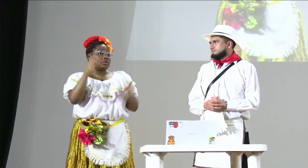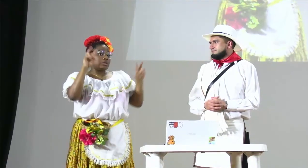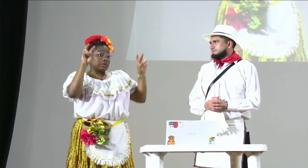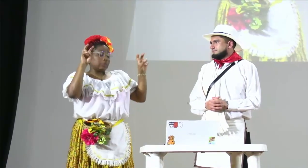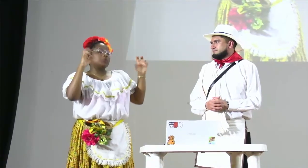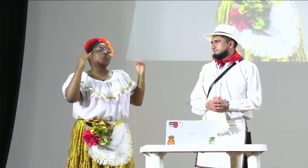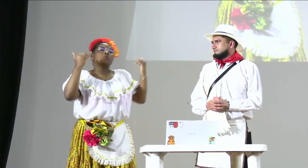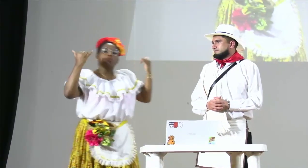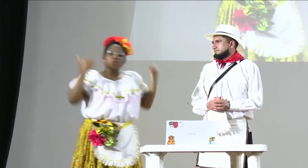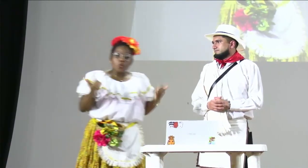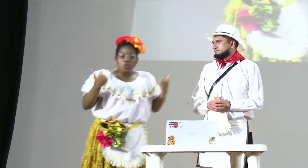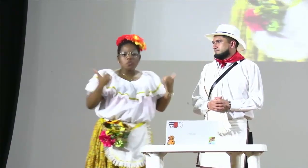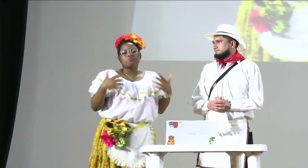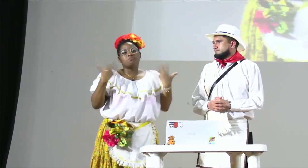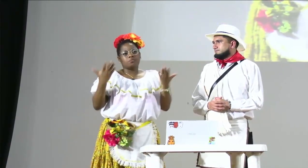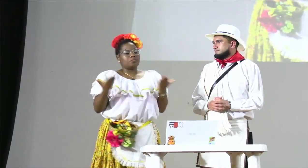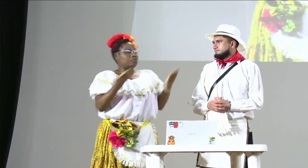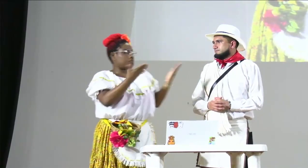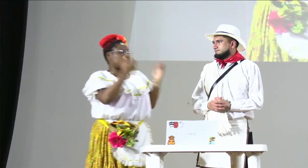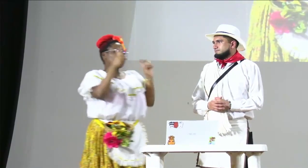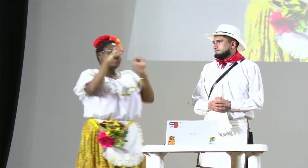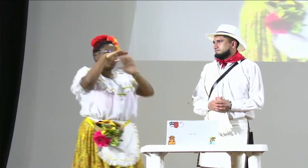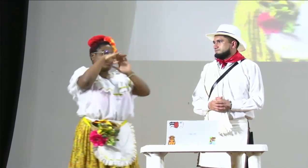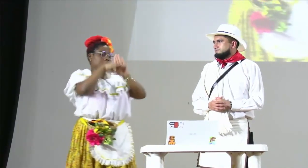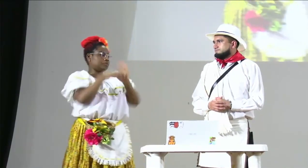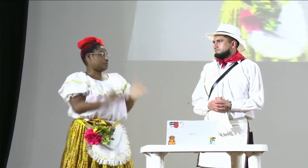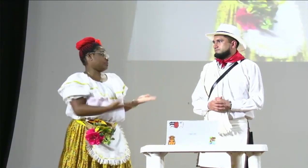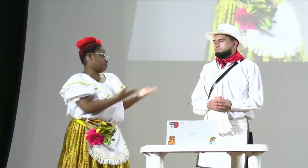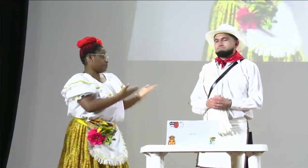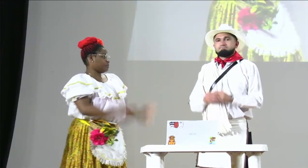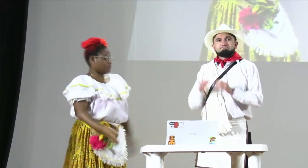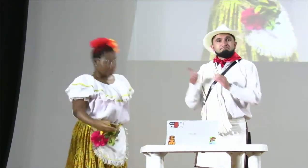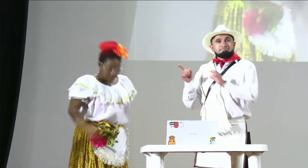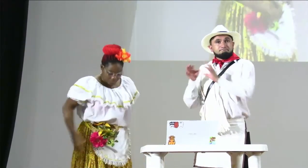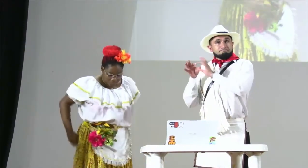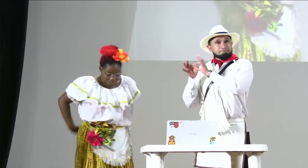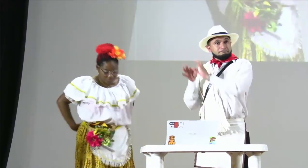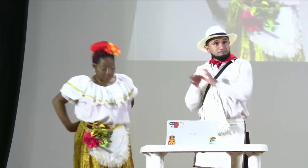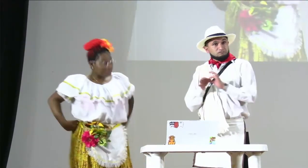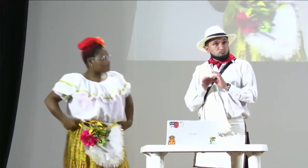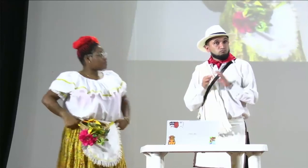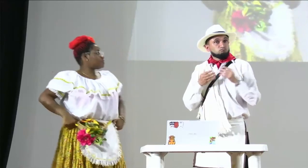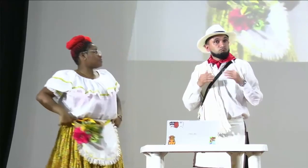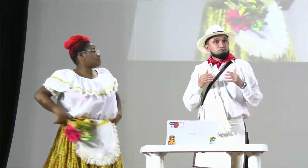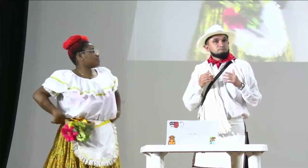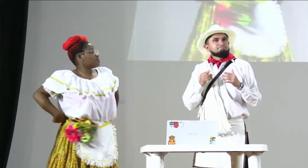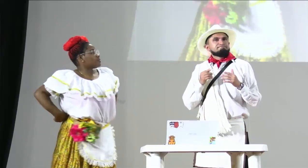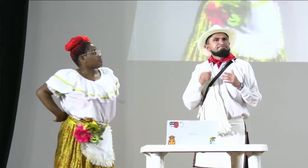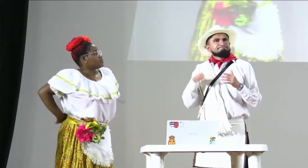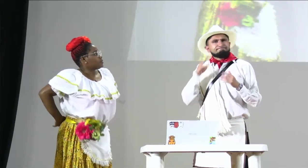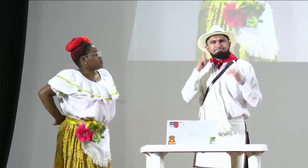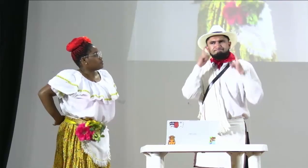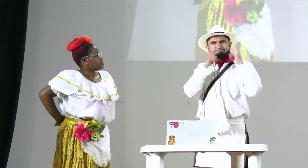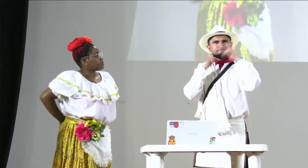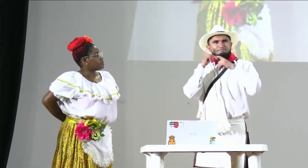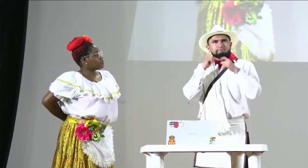gracias primero a Jesús Antonio por la conferencia que nos acaba de dar y continuamos con nuestro programa. Así es.